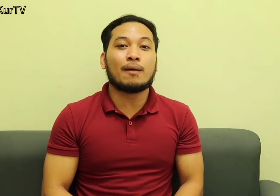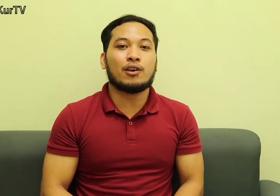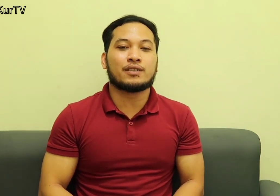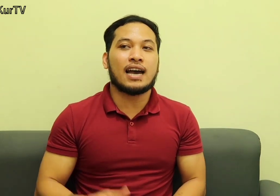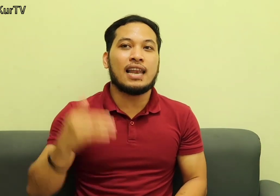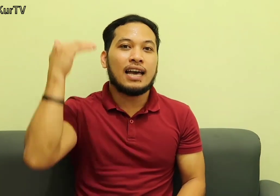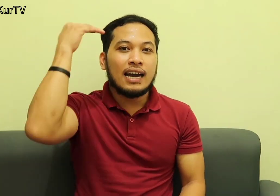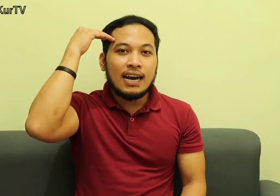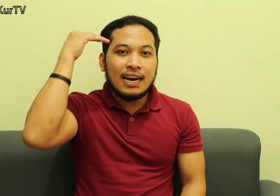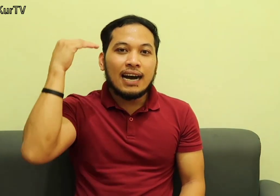Samgyupsal